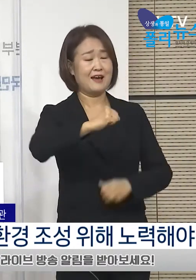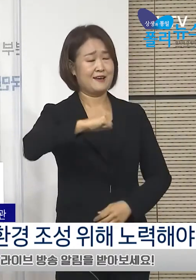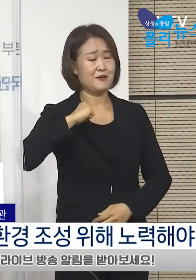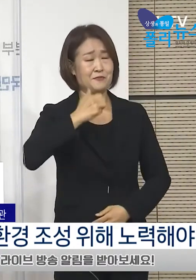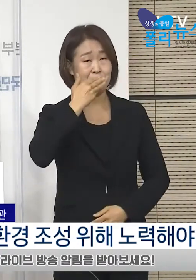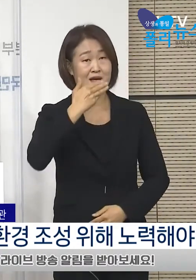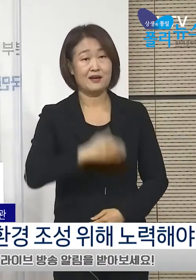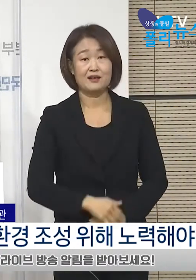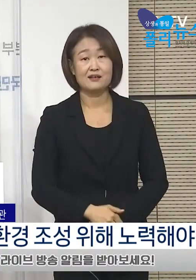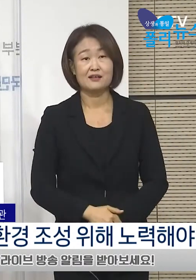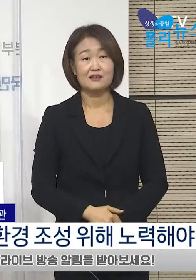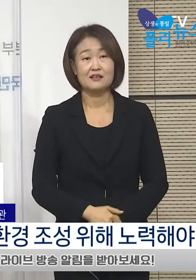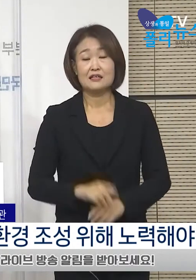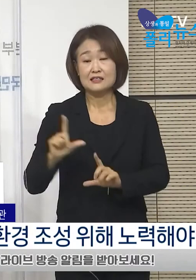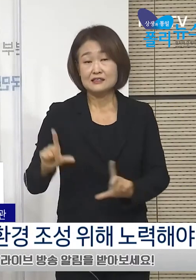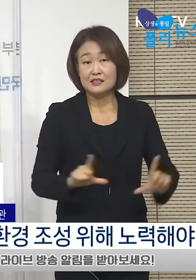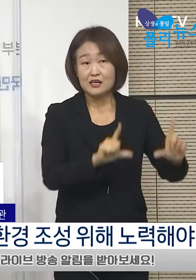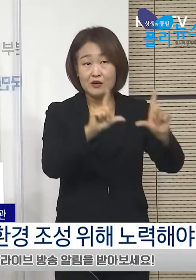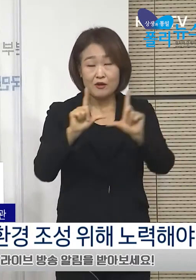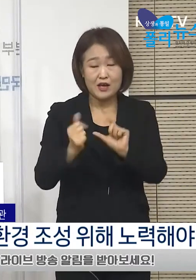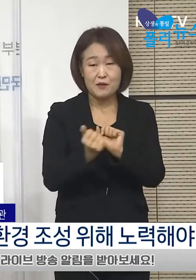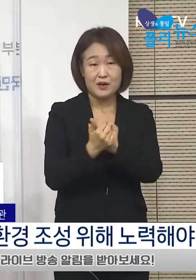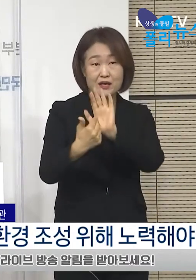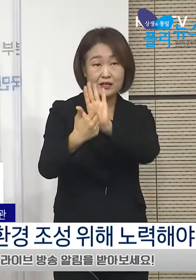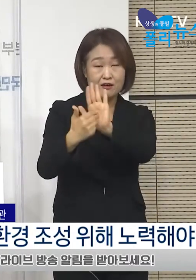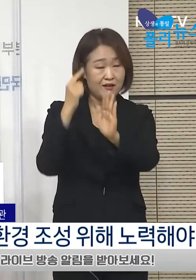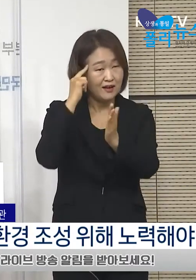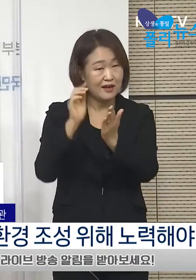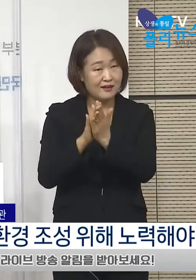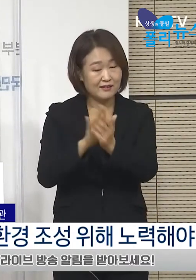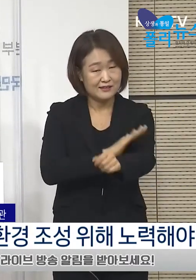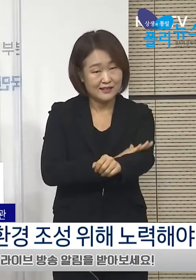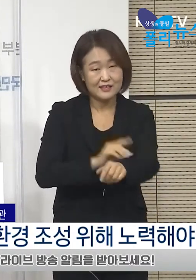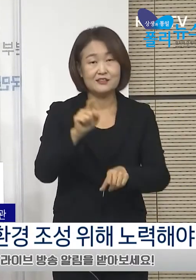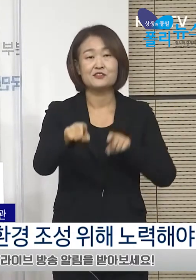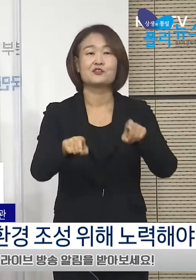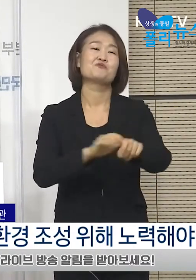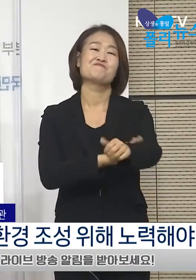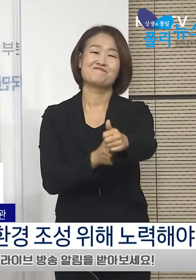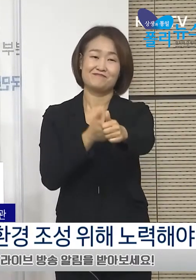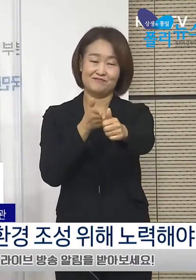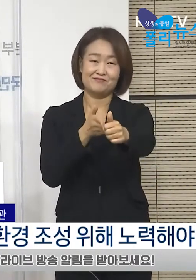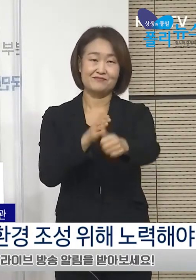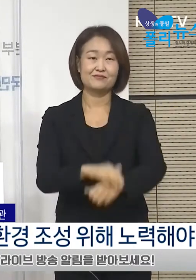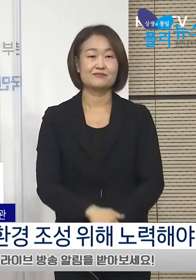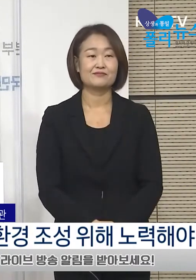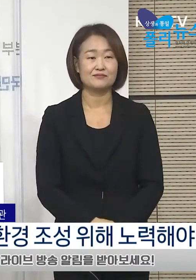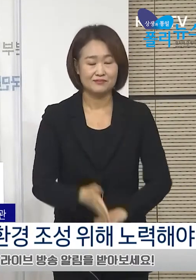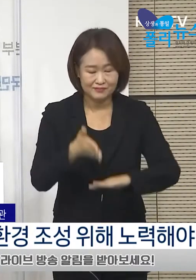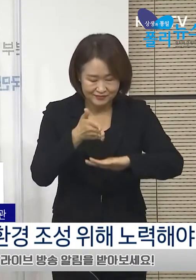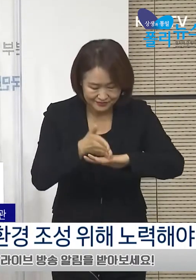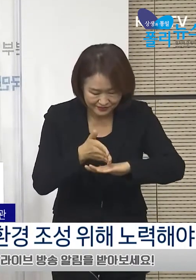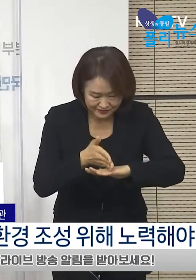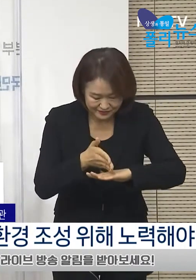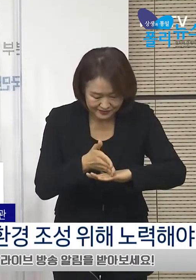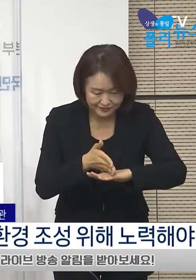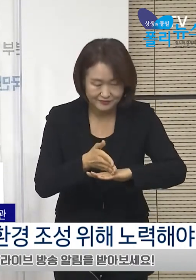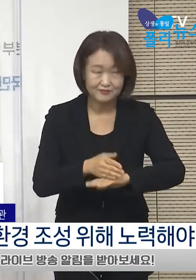배려하고 지키는 생활 방역 문화를 실천하여 주시기 당부드립니다. 감사합니다. 감사합니다.